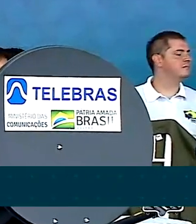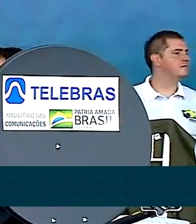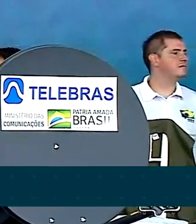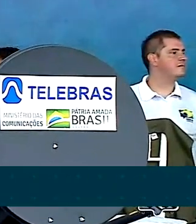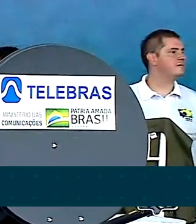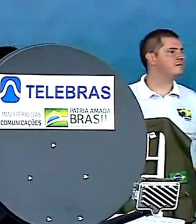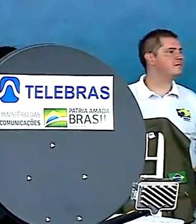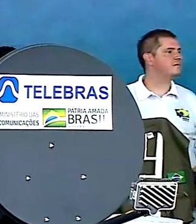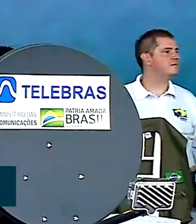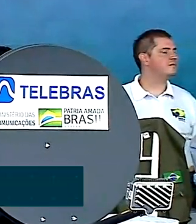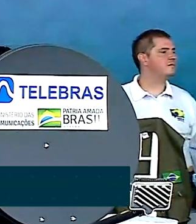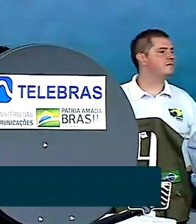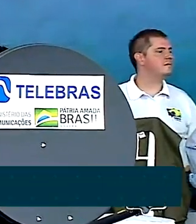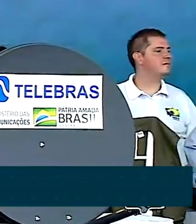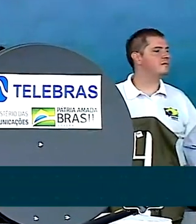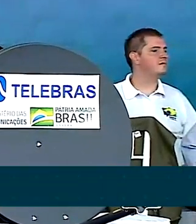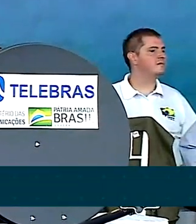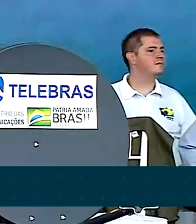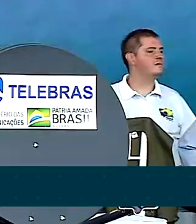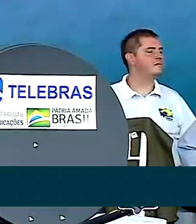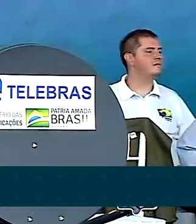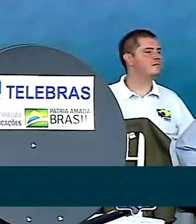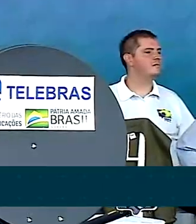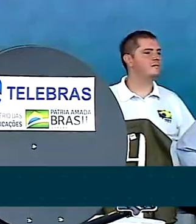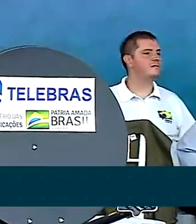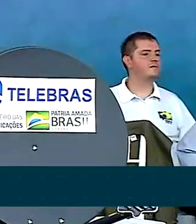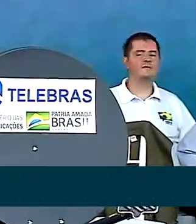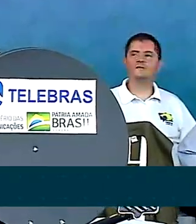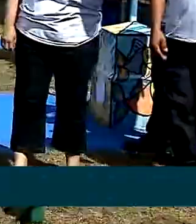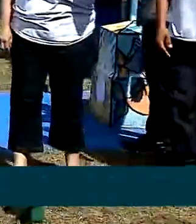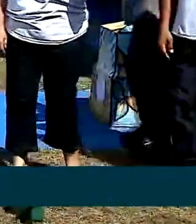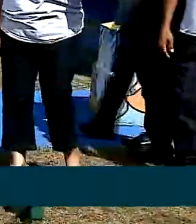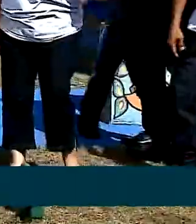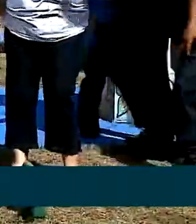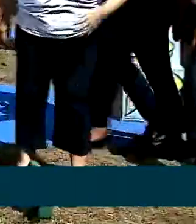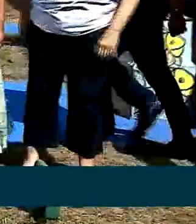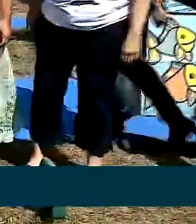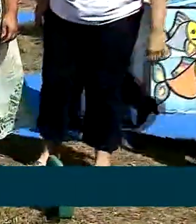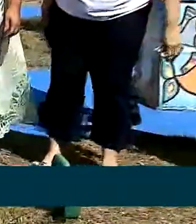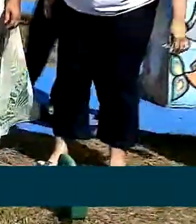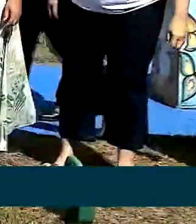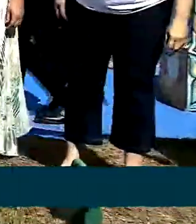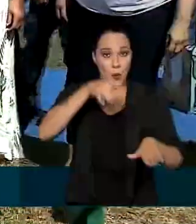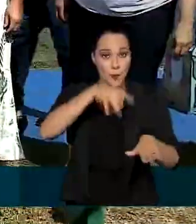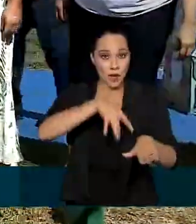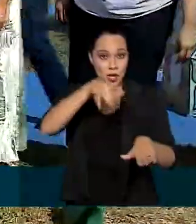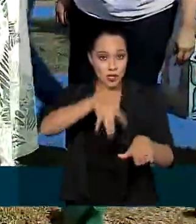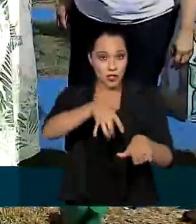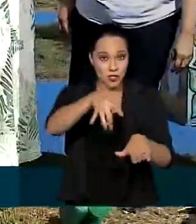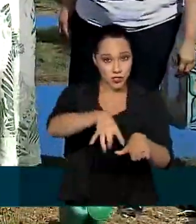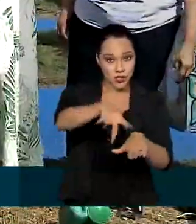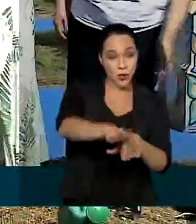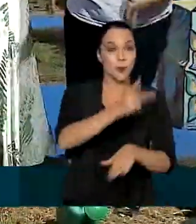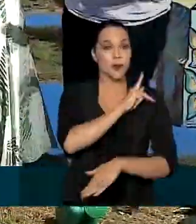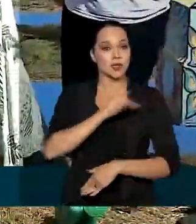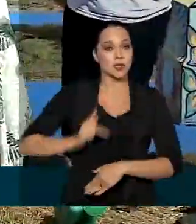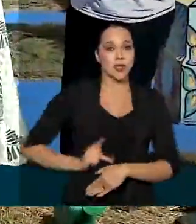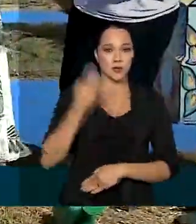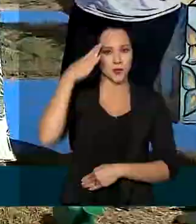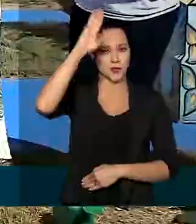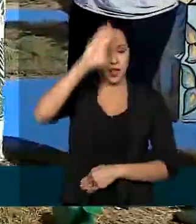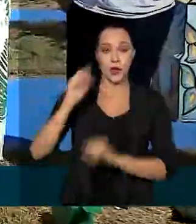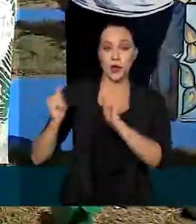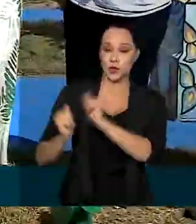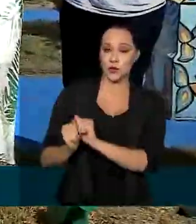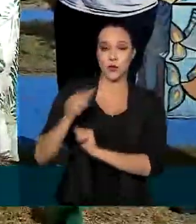praça aqui. Wi-Fi de graça a partir de hoje. E com o plantio de uma muda, o presidente Jair Bolsonaro e